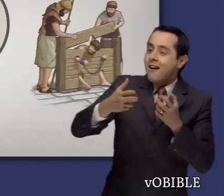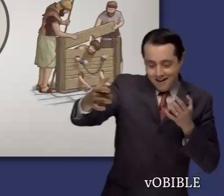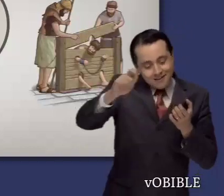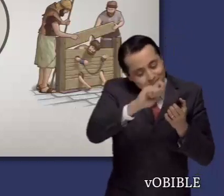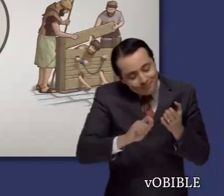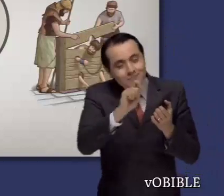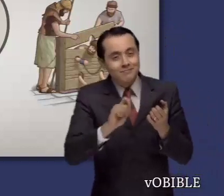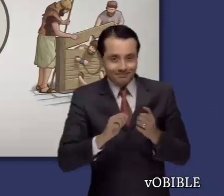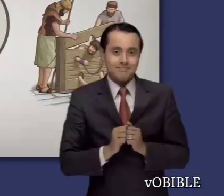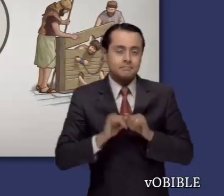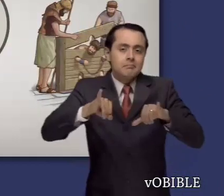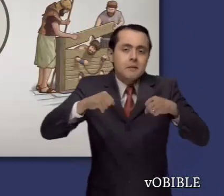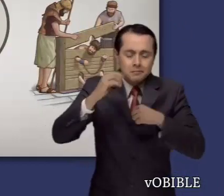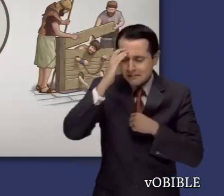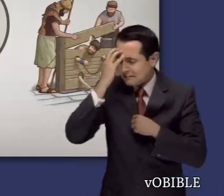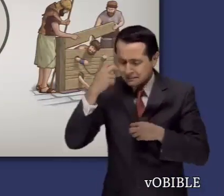y las vivencias del profeta.